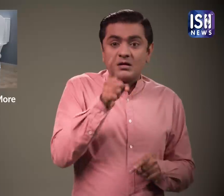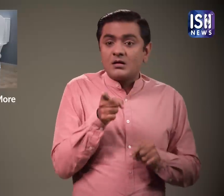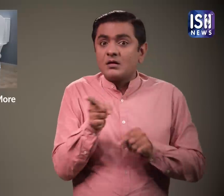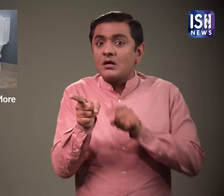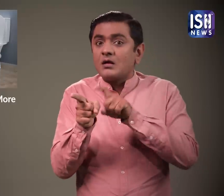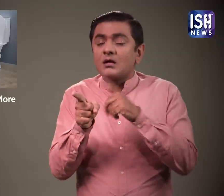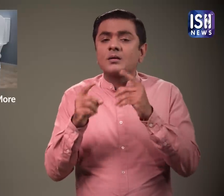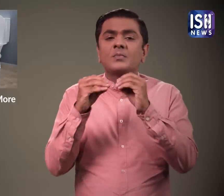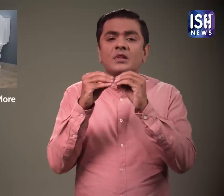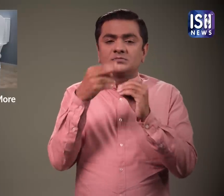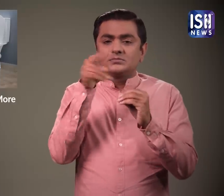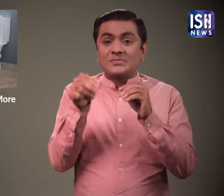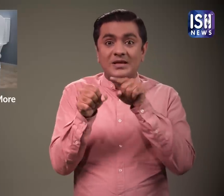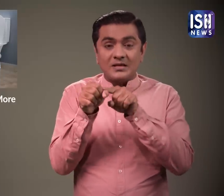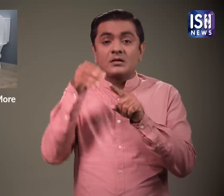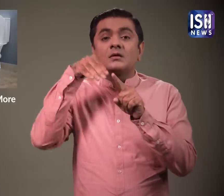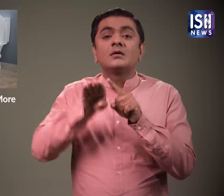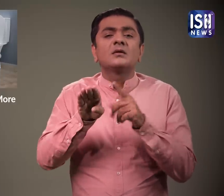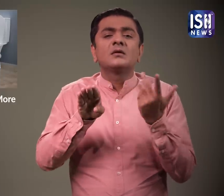उन्हें मेले दूसरे पकार के बैक्टिरिया बैसिलिस है